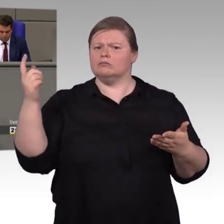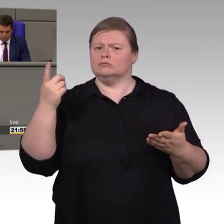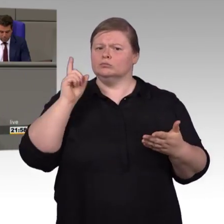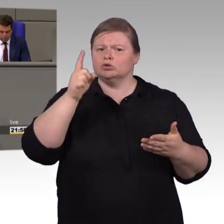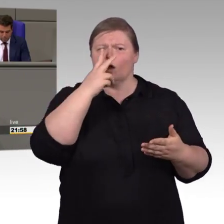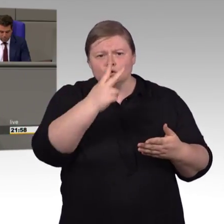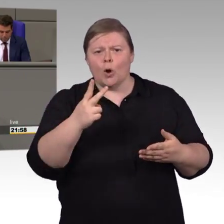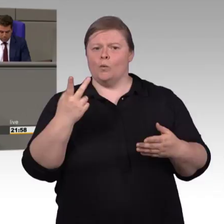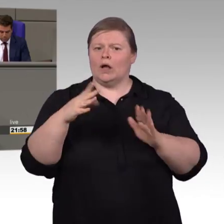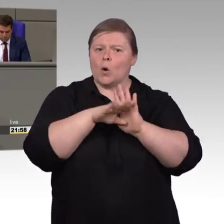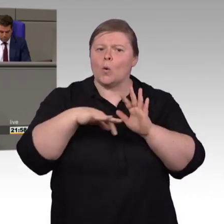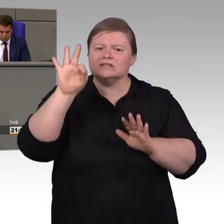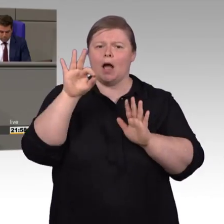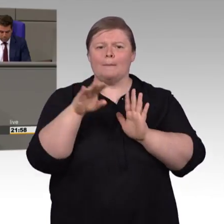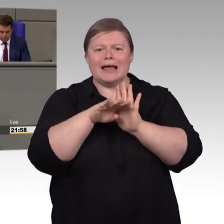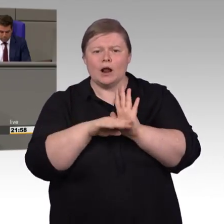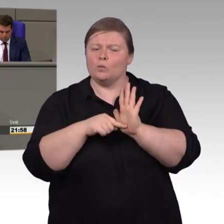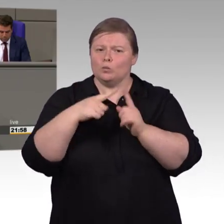zu barrierefreien Programmoberflächen ein fataler Rückschritt.